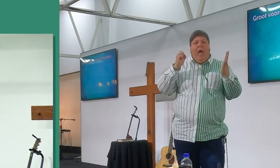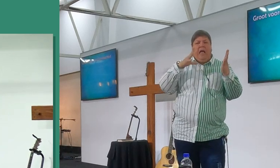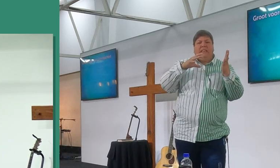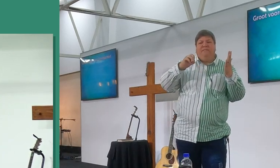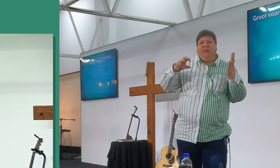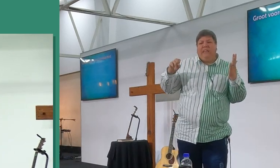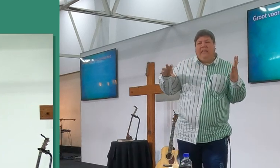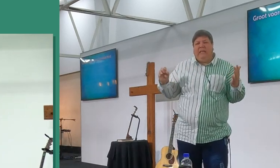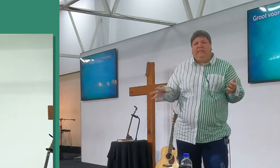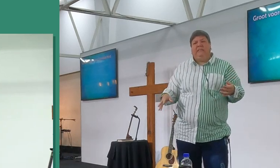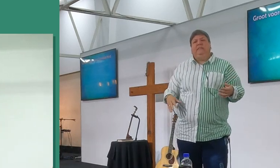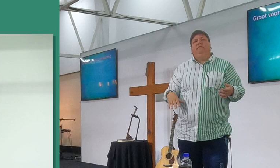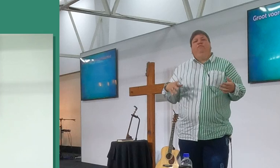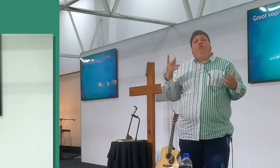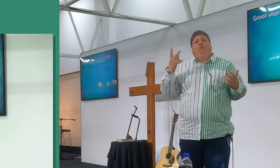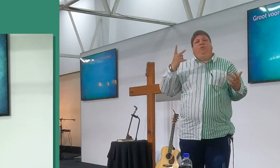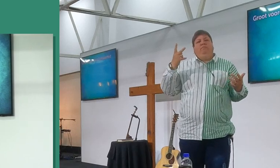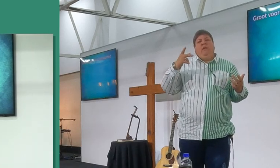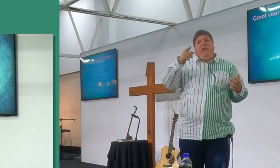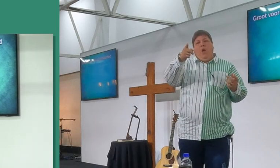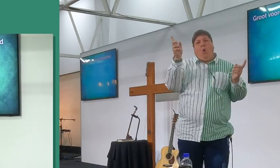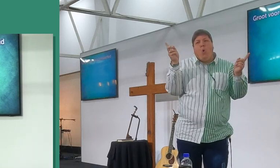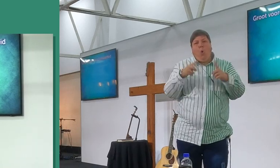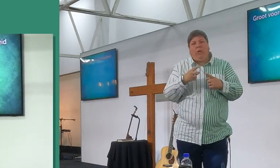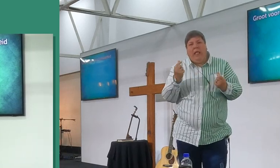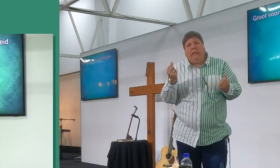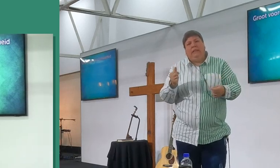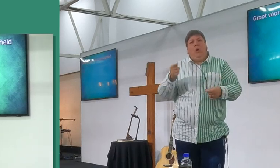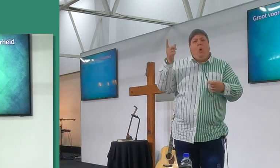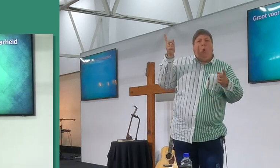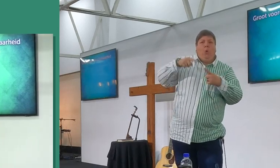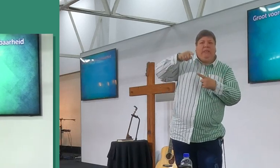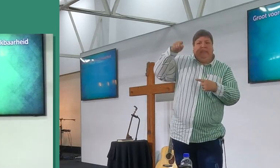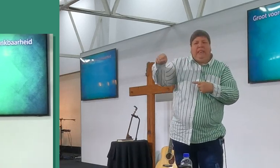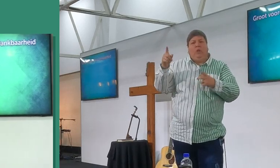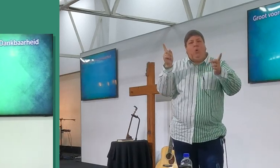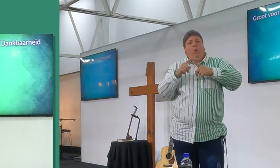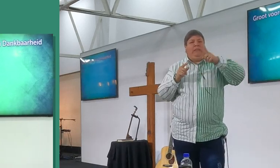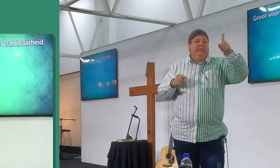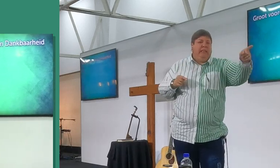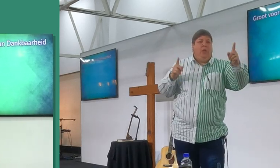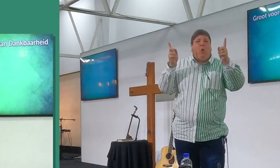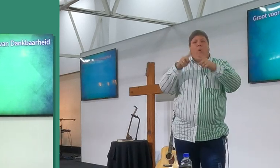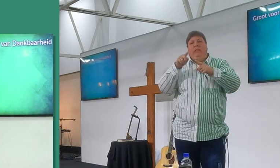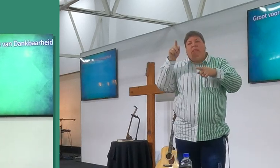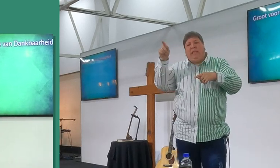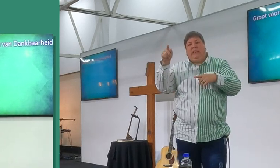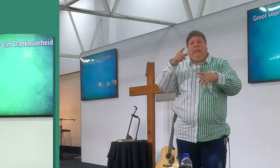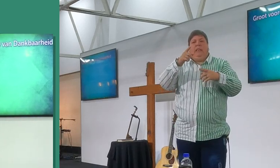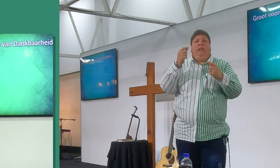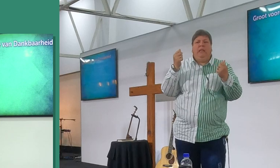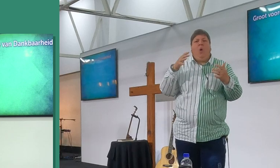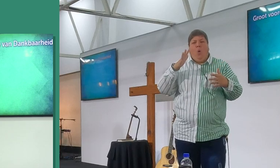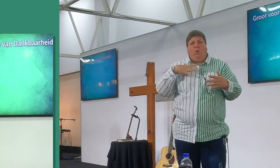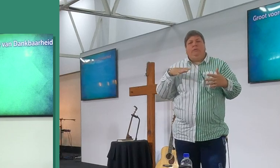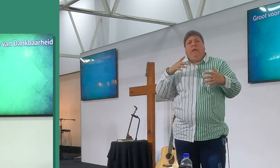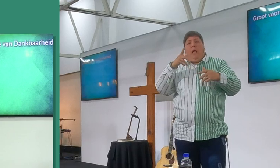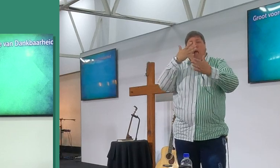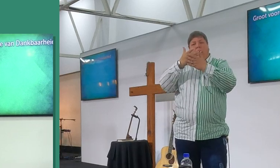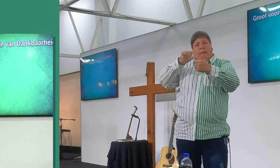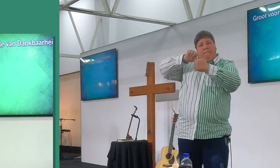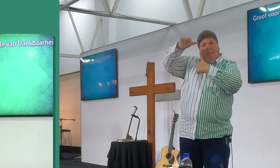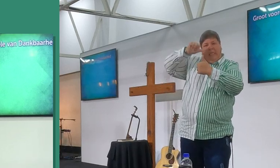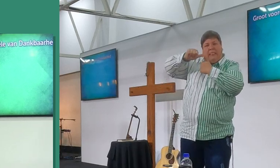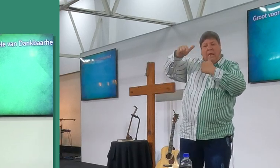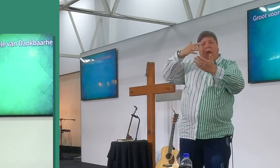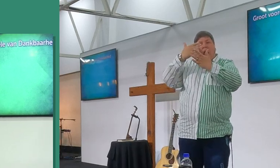jy koort die volgende, wat ook al dit is, wat, jy koort die volgende groter, wat het ook al is, jy koort die volgende beter, wat het ook